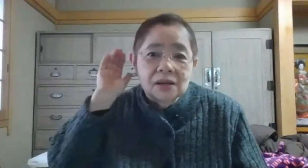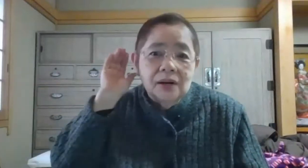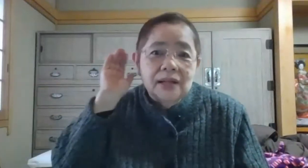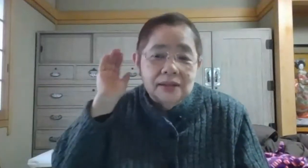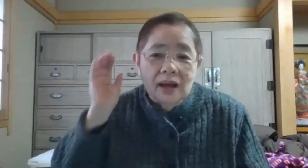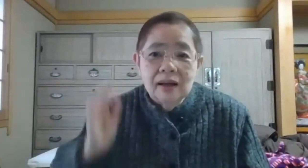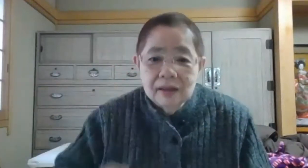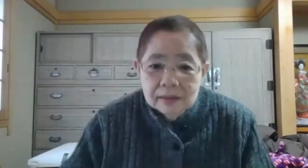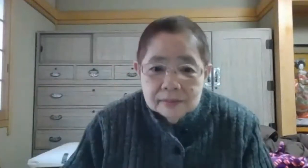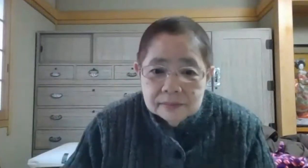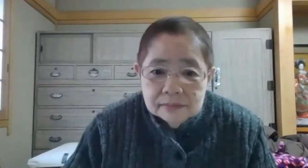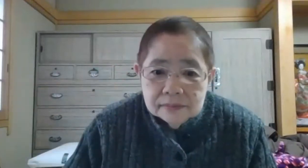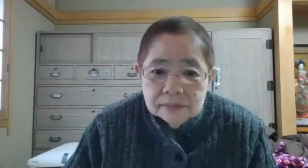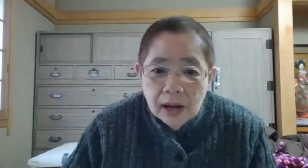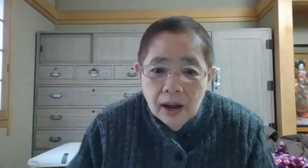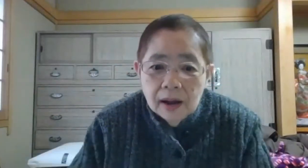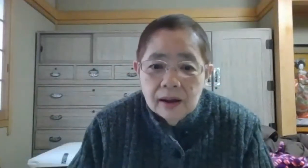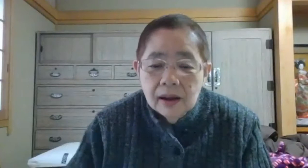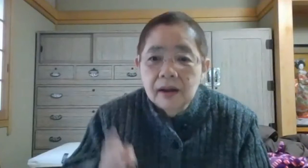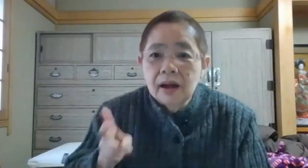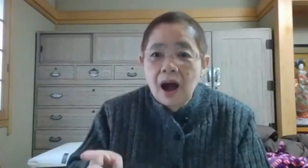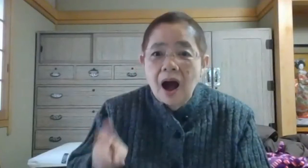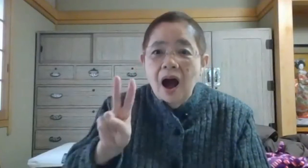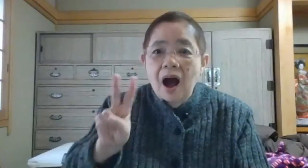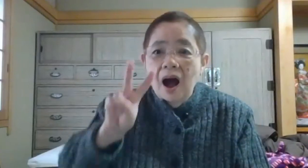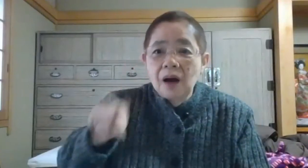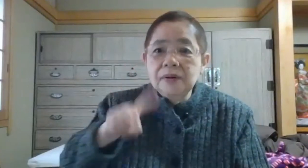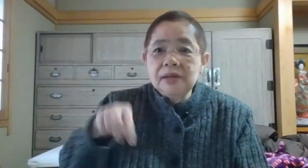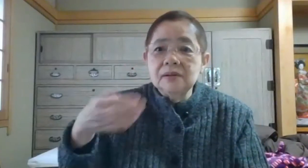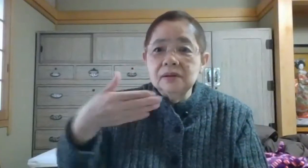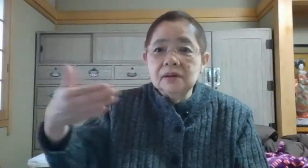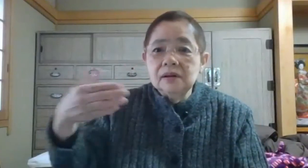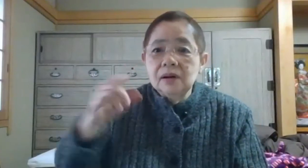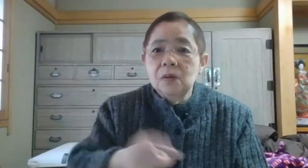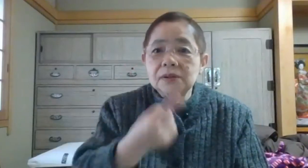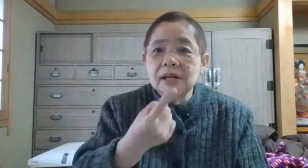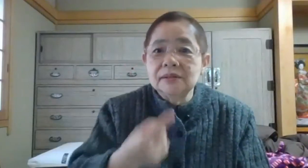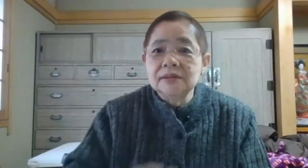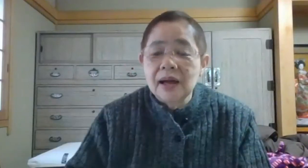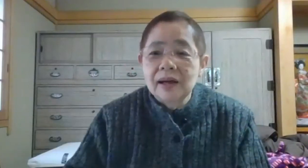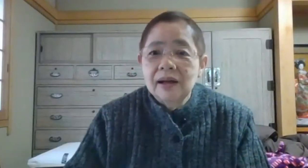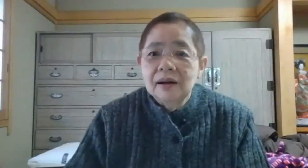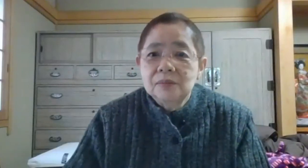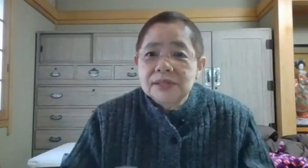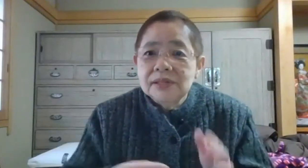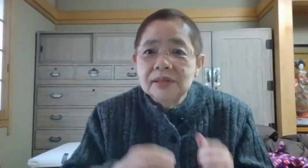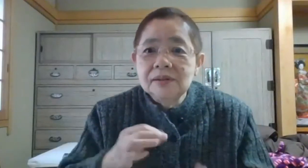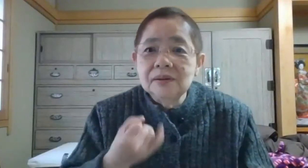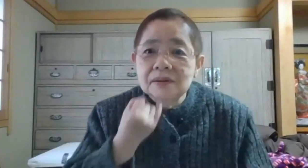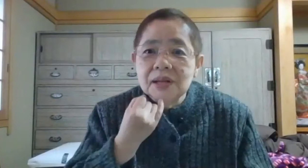こハウリング起こしてるんでもしよろしけれ